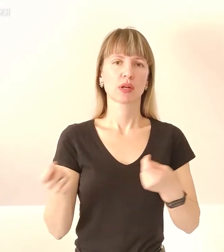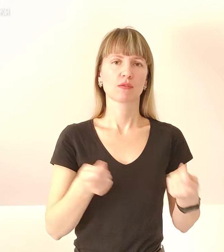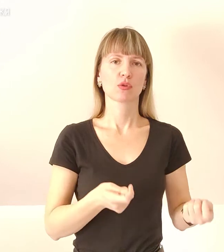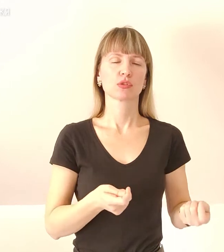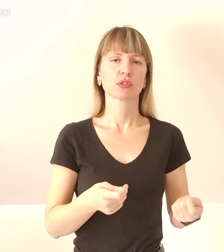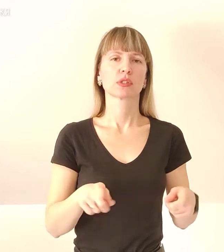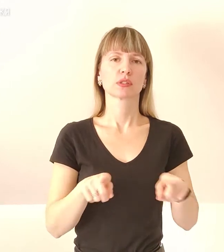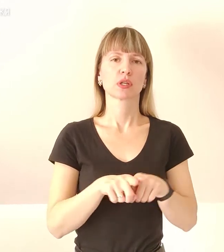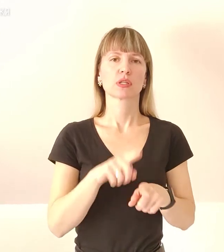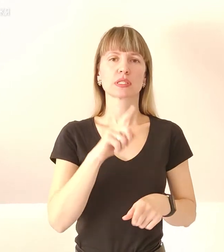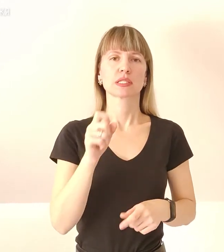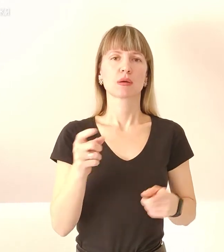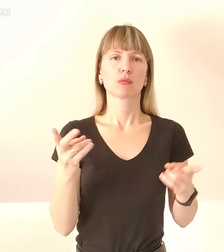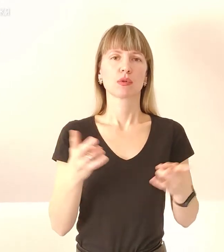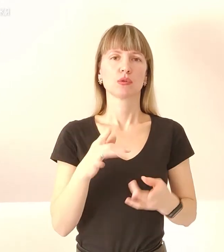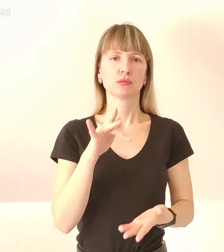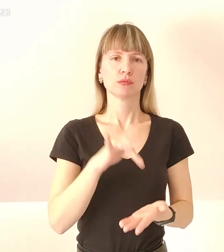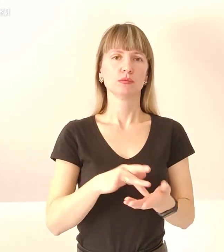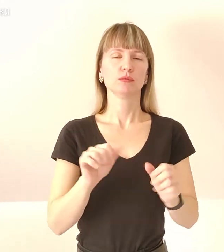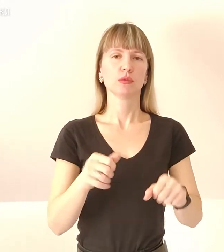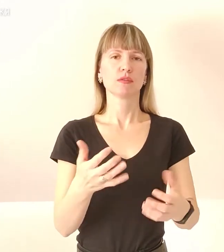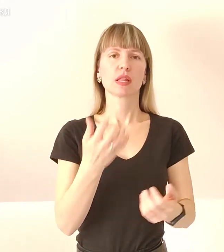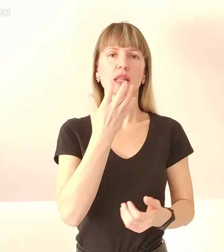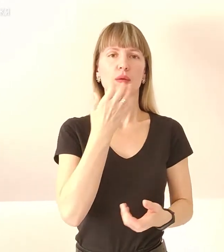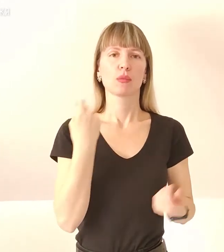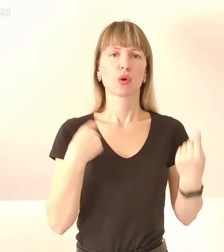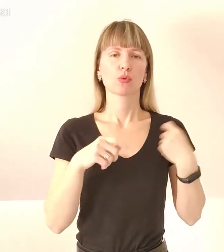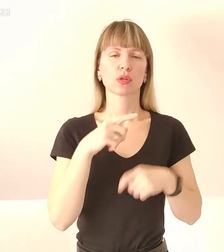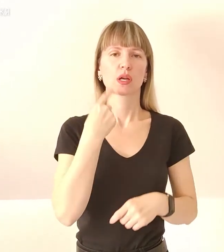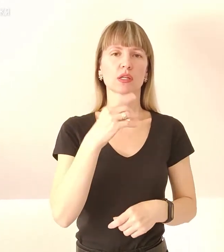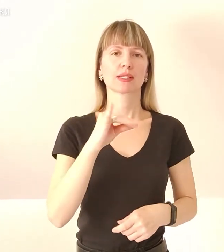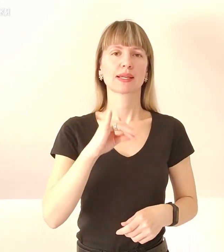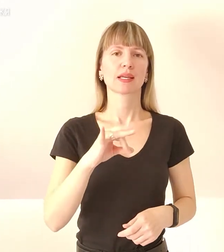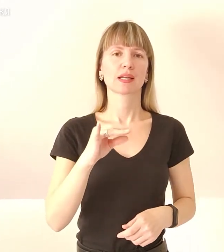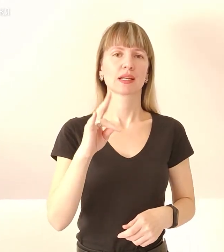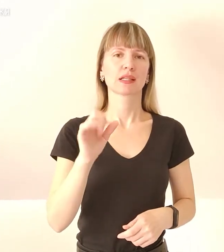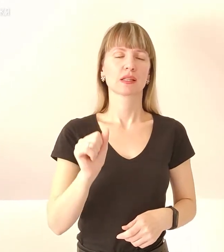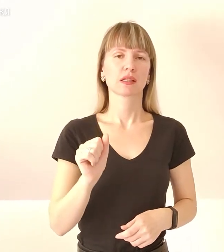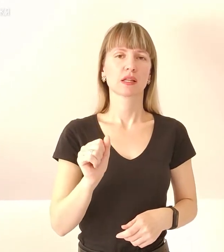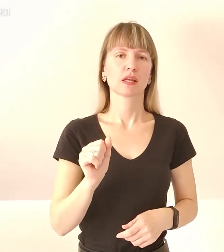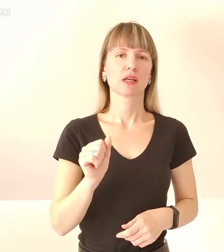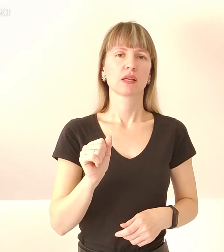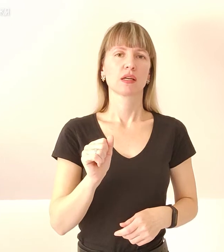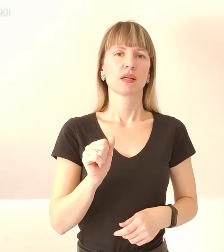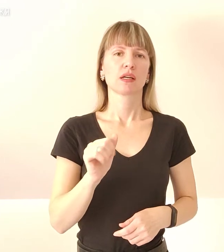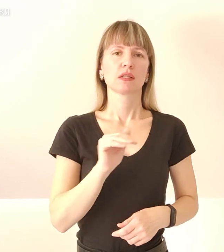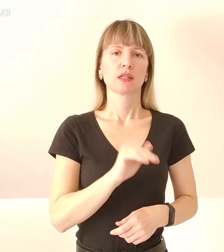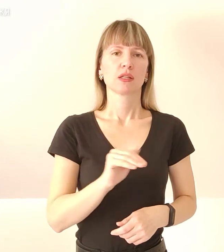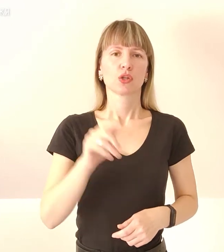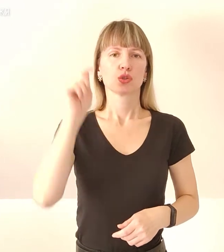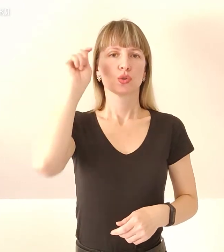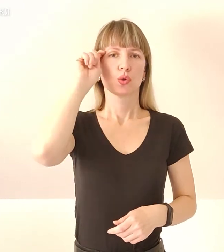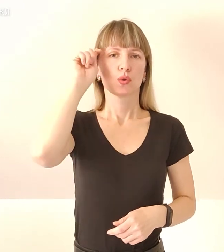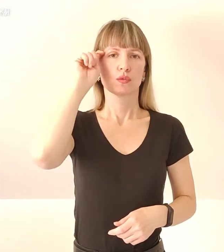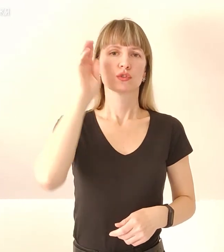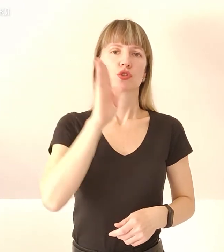Також за потреби у центрі можна взяти теплий одяг, каже Ірина. Детяча, чоловіча, жіноча,